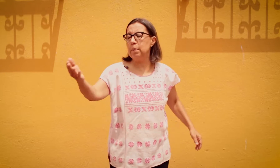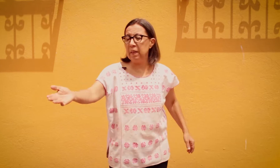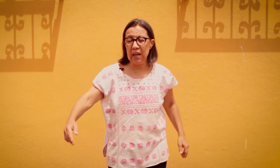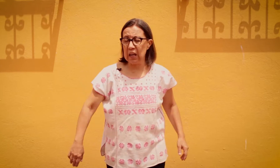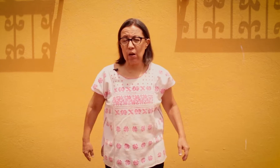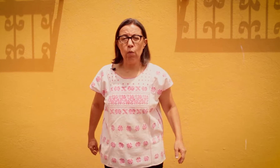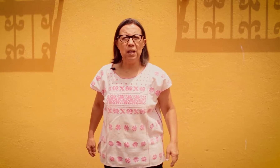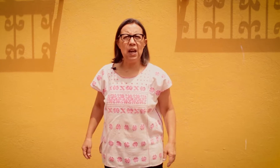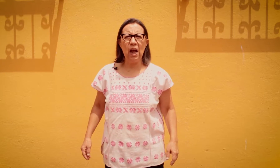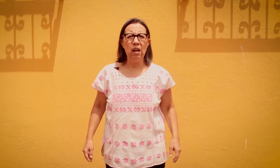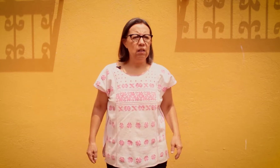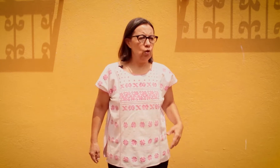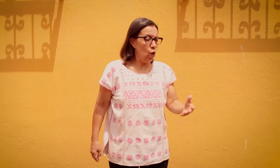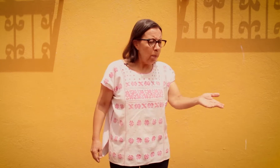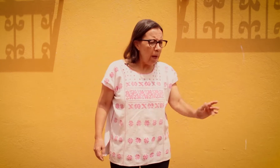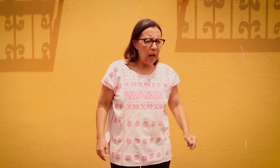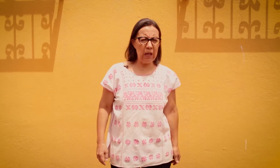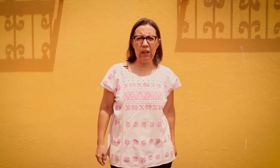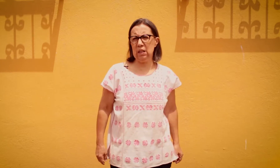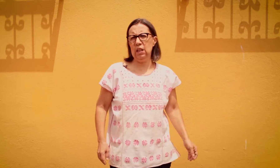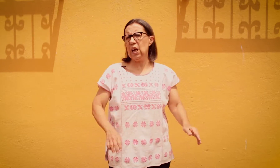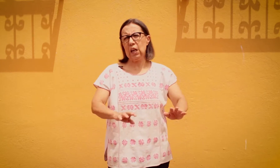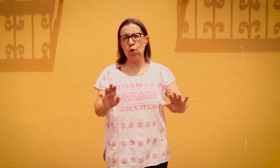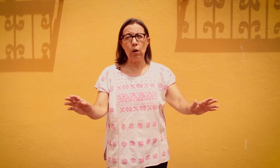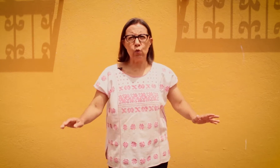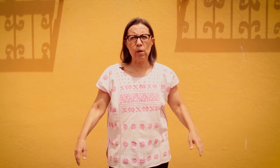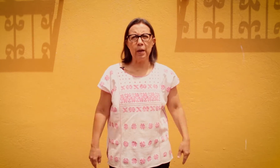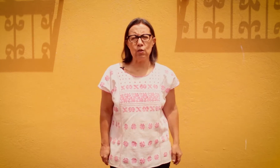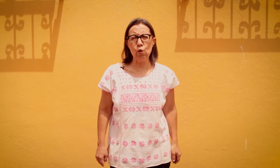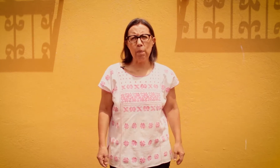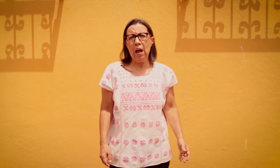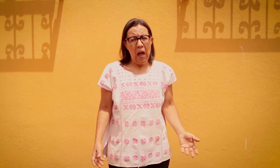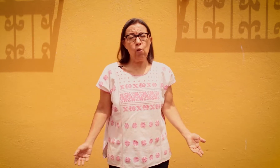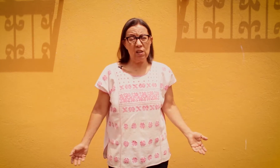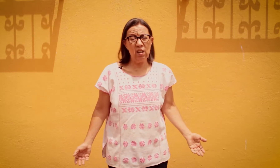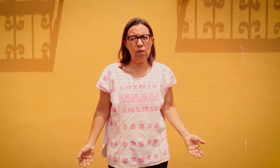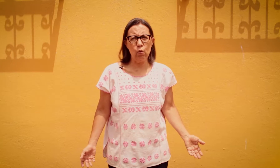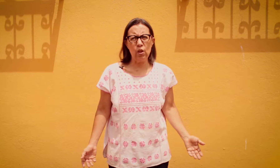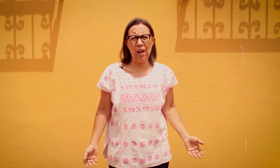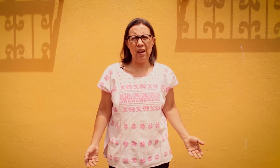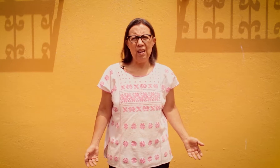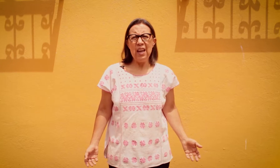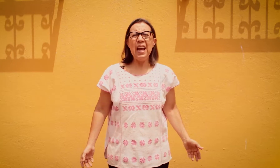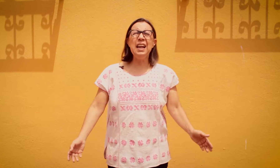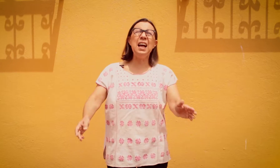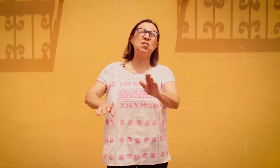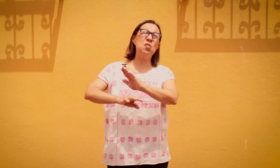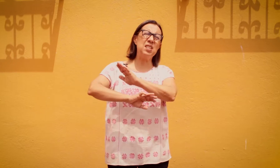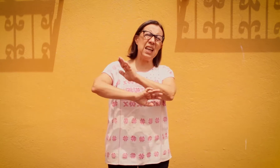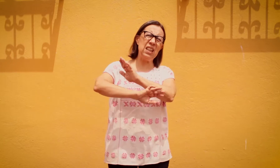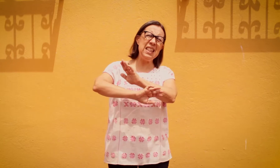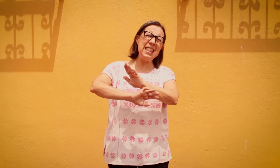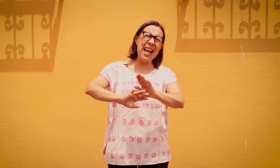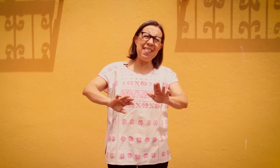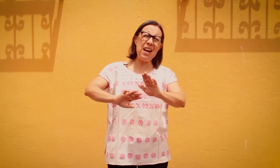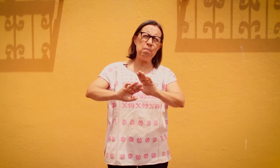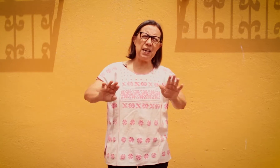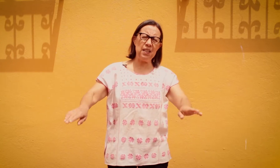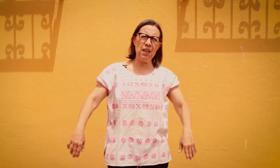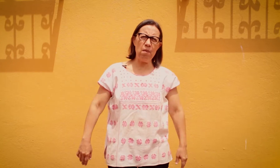le pedía que comiera sopa, él decidía que no le gustaba la sopa, aunque sí le gustara. El caso es que nada le parecía